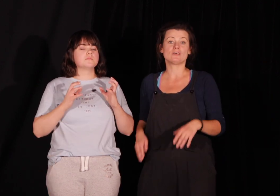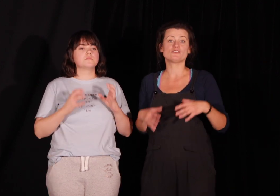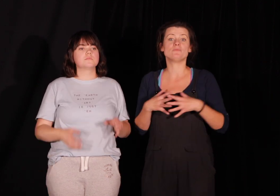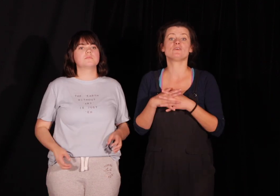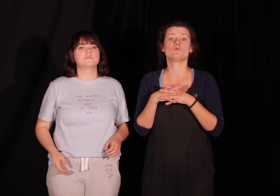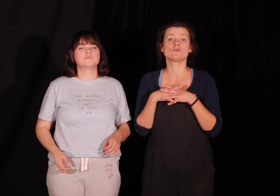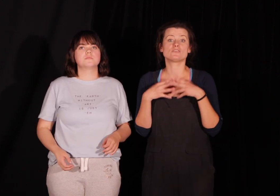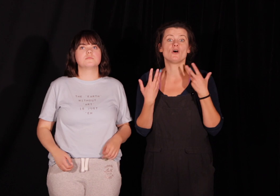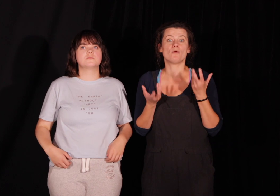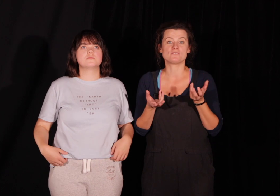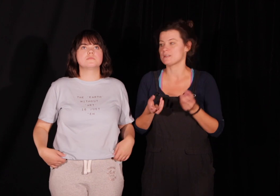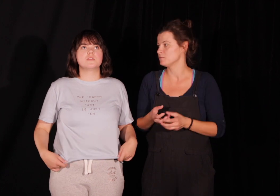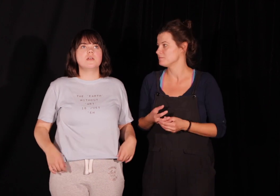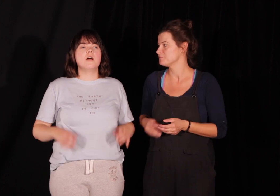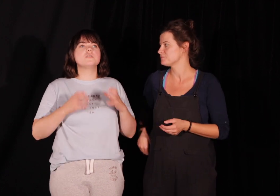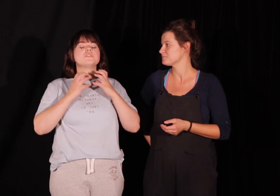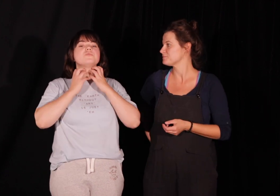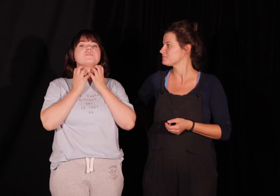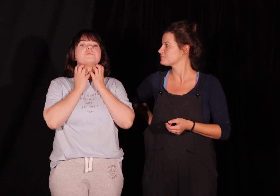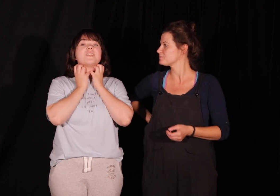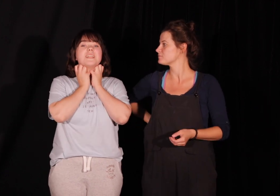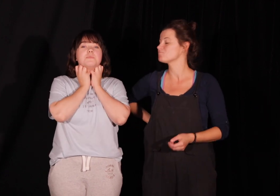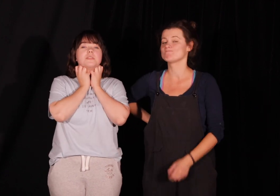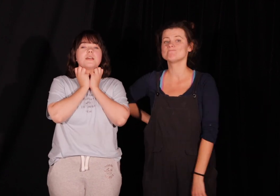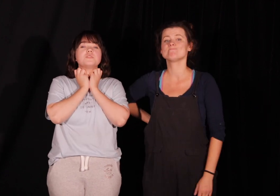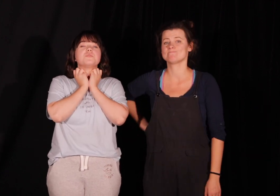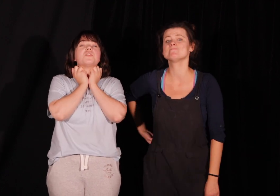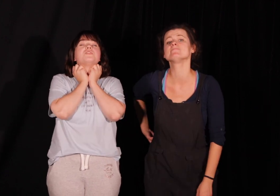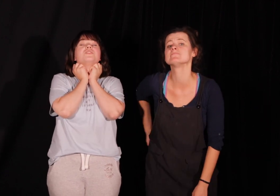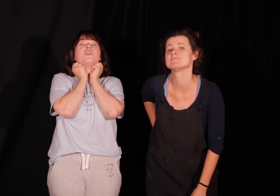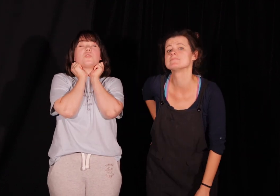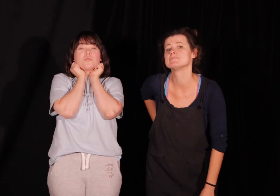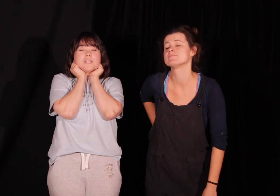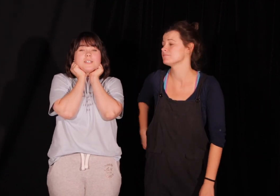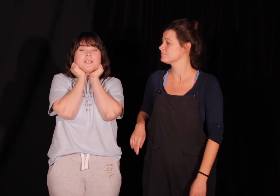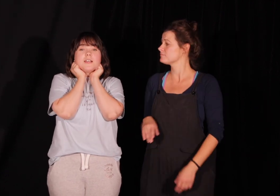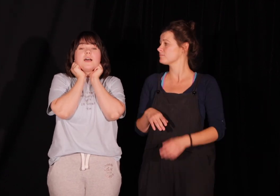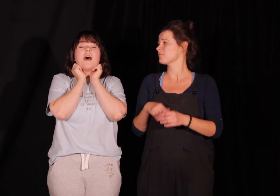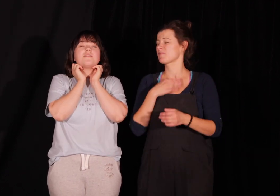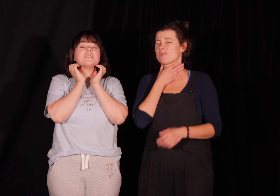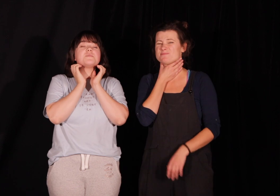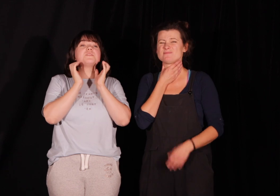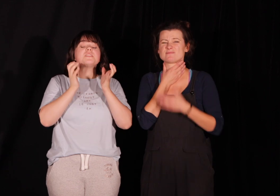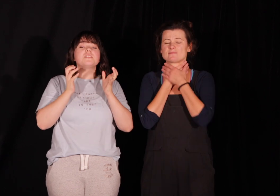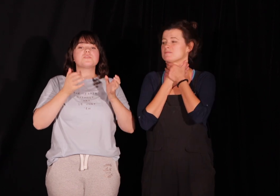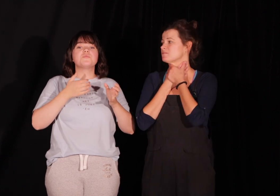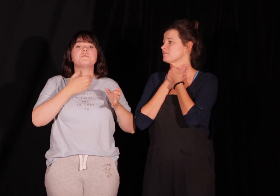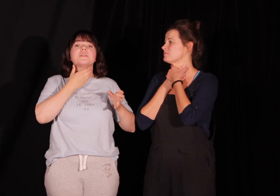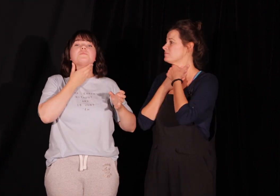tego, żeby głos powstał. One się lubią nam tutaj napinać, podchodzić do góry, więc my się teraz skupimy na tym,